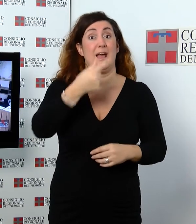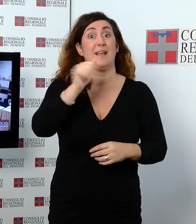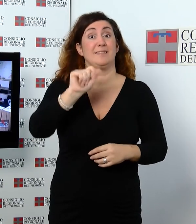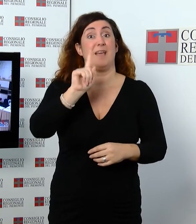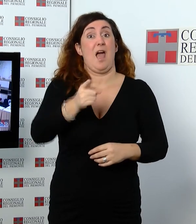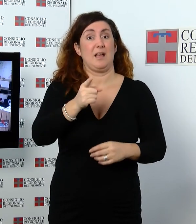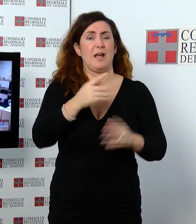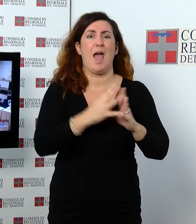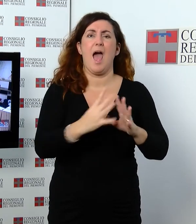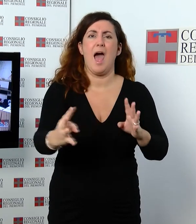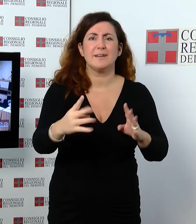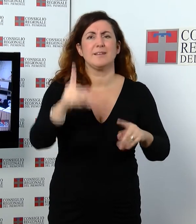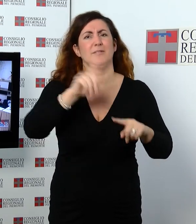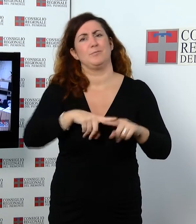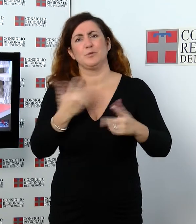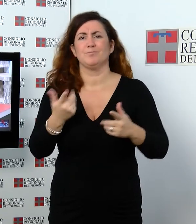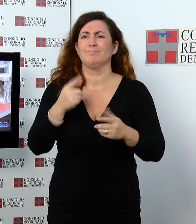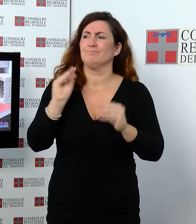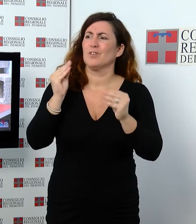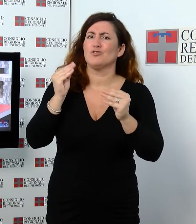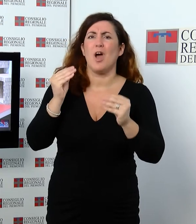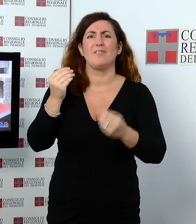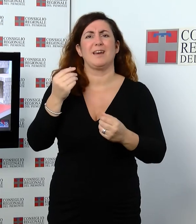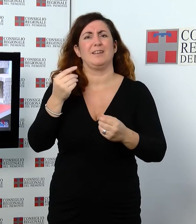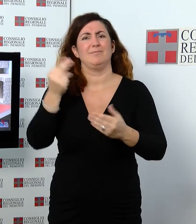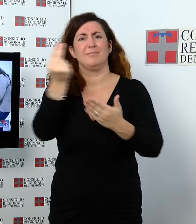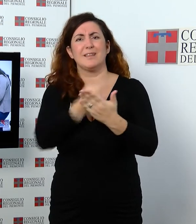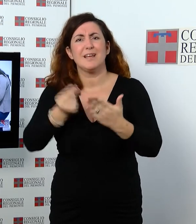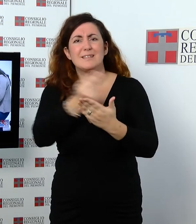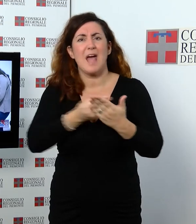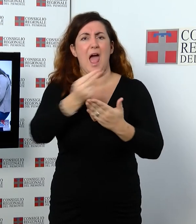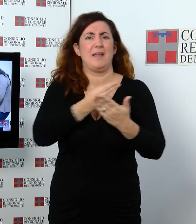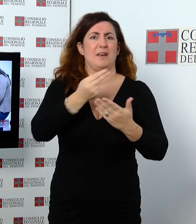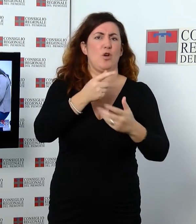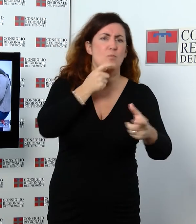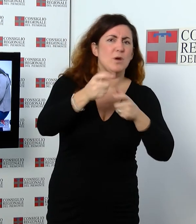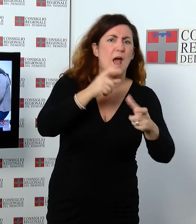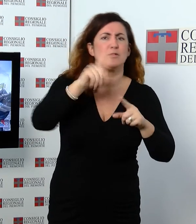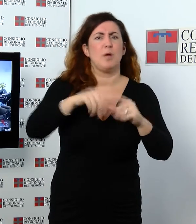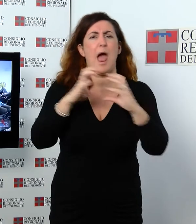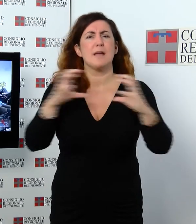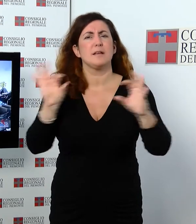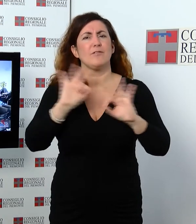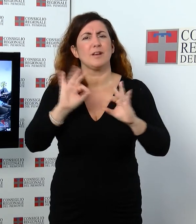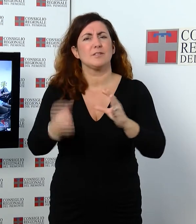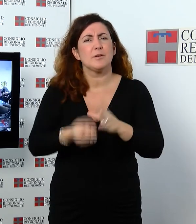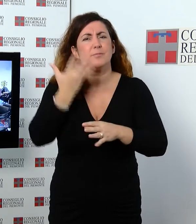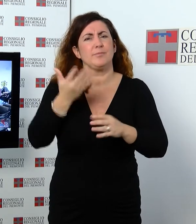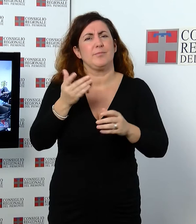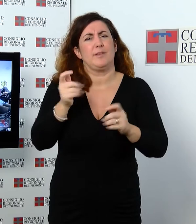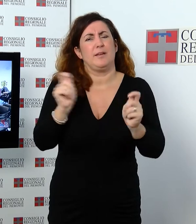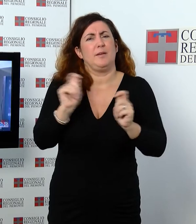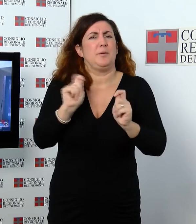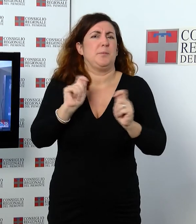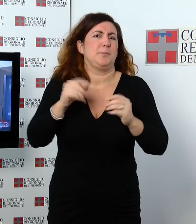italiana di co-working dedicata a giovani designer, sviluppatori, comunicatori e start-upper, ha ospitato nella sede di Torino la presentazione di